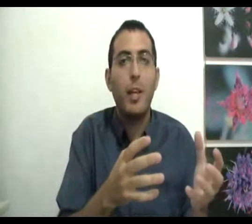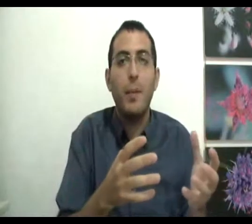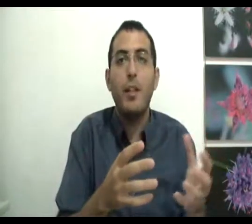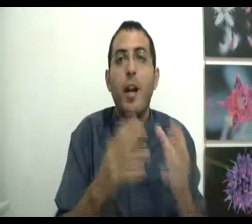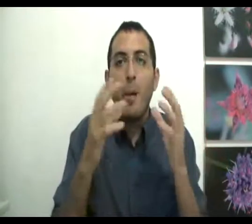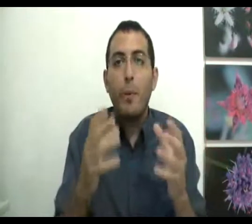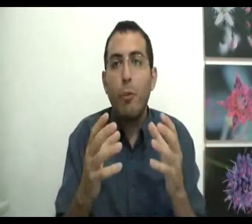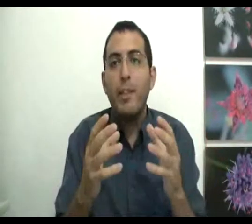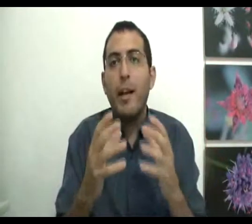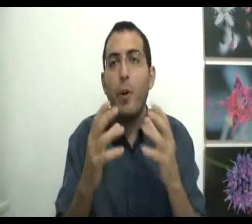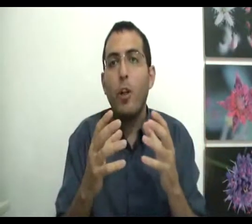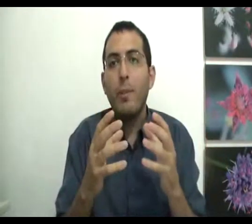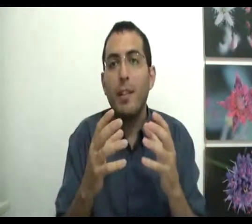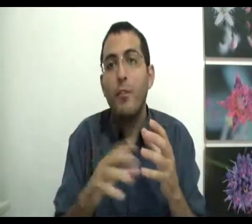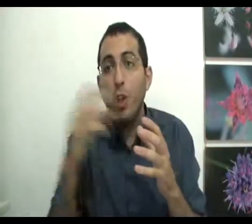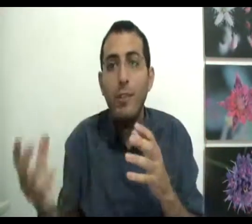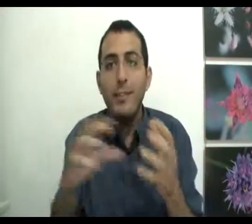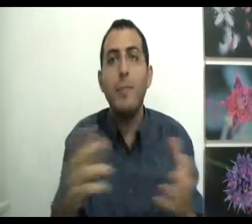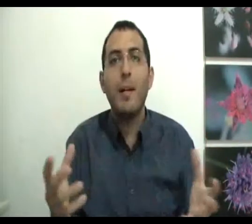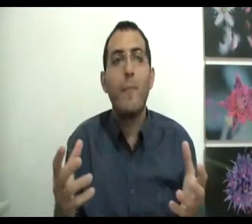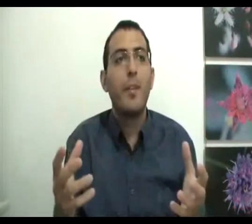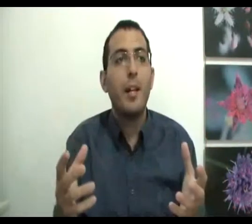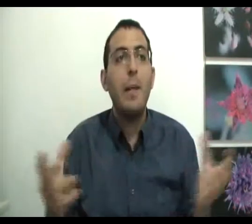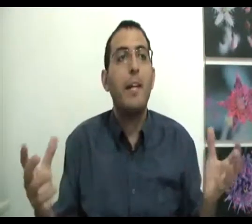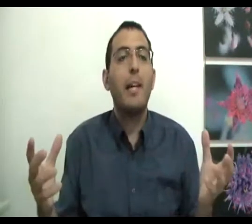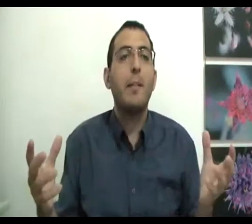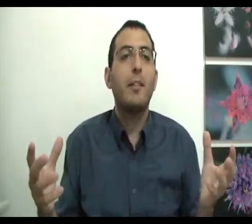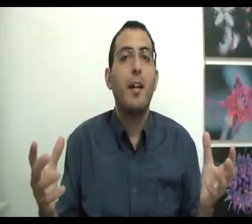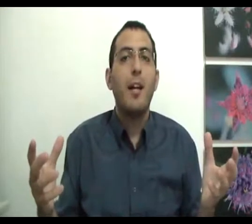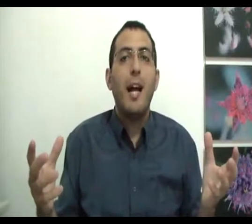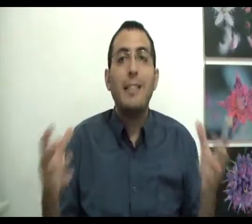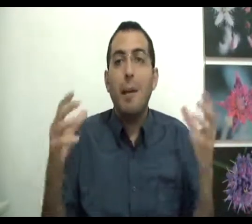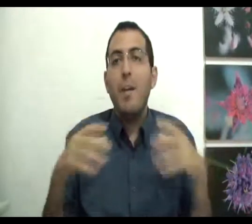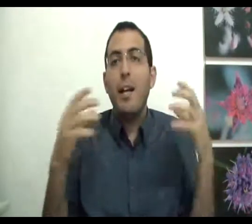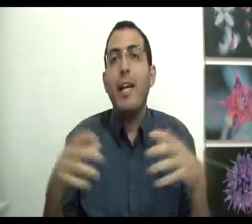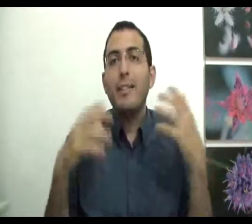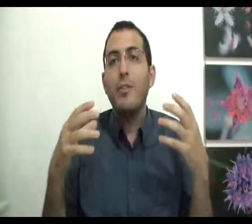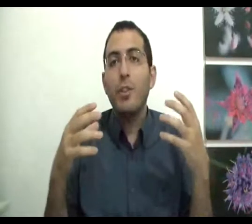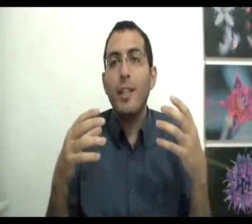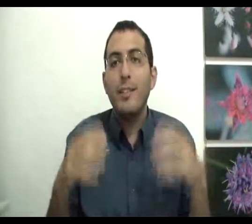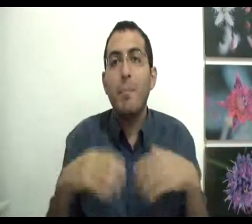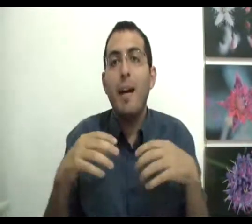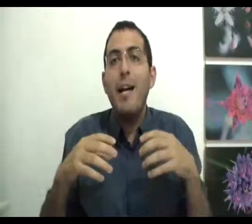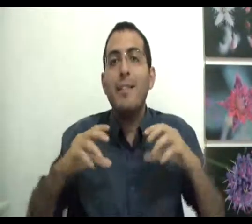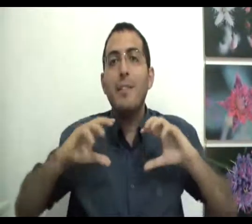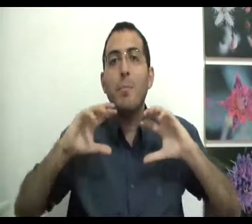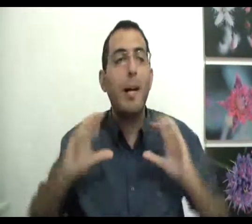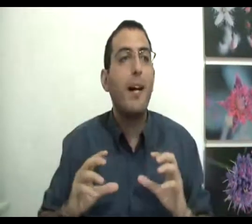קיימת באותו מידה גם יכול להיות מצב שלא תהיה סיבה למה היא קיימת אז מה מכריח את זה שתהיה מה הסיבה